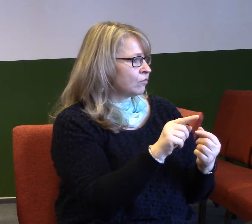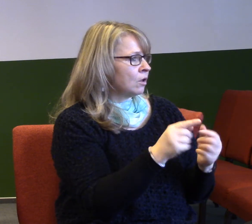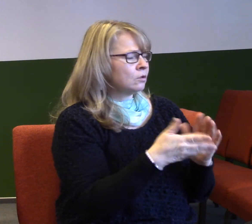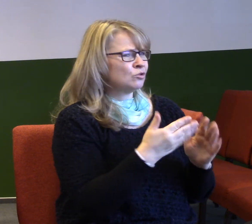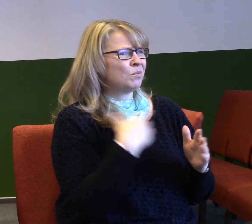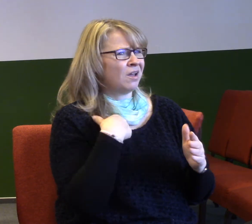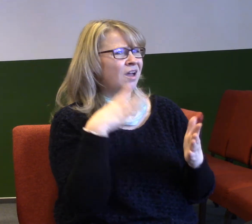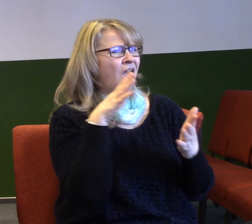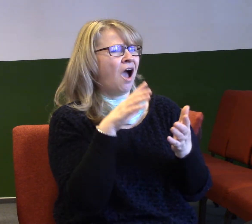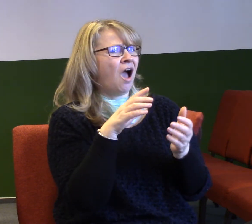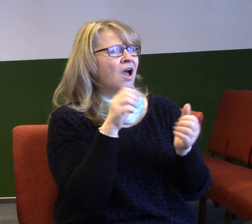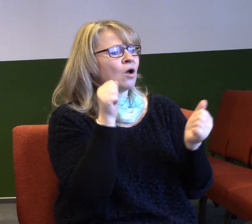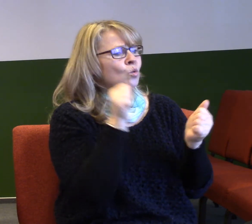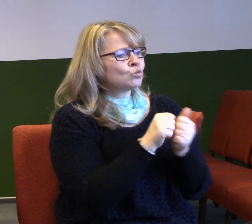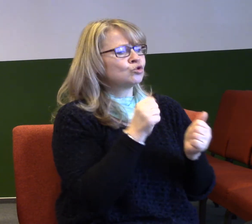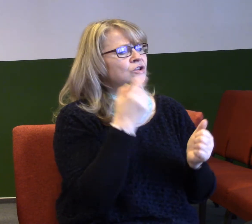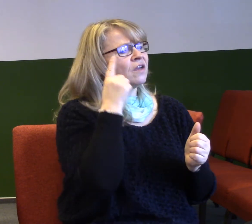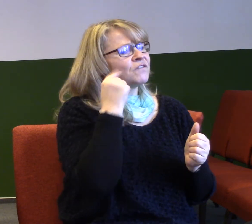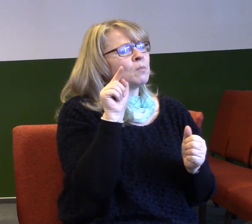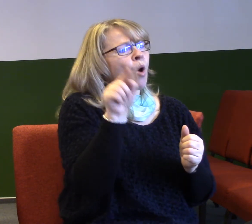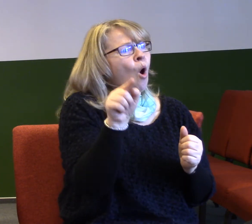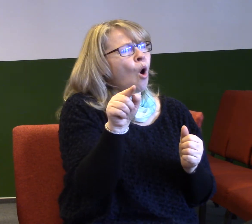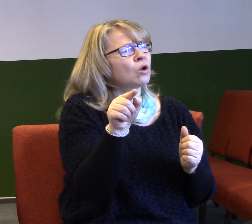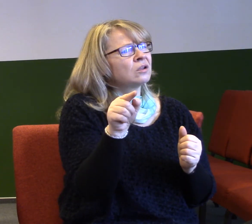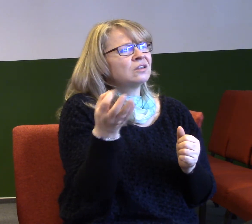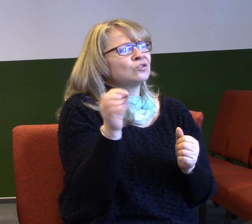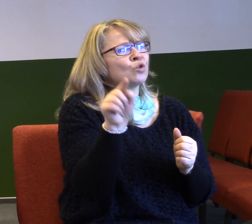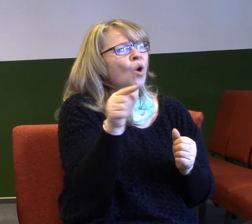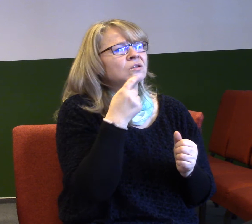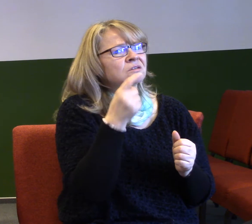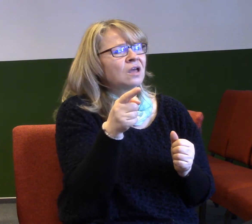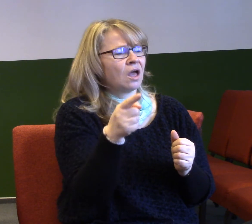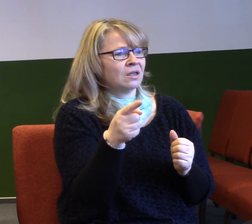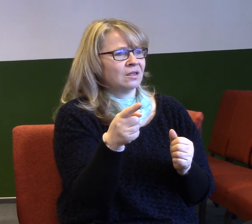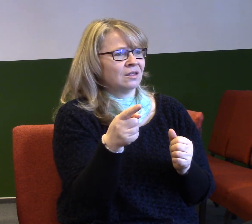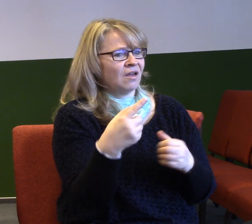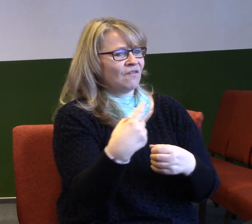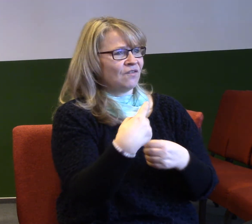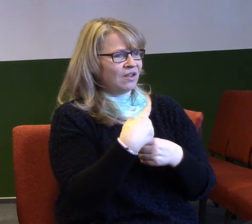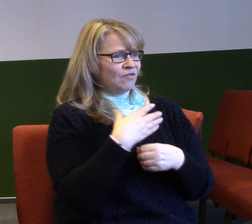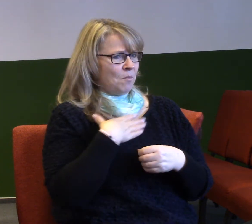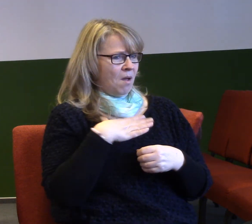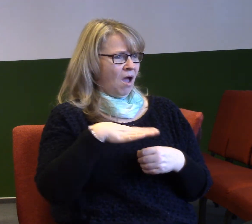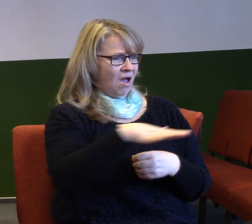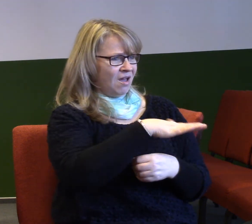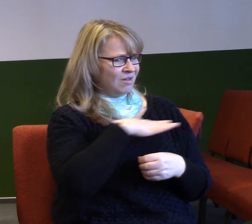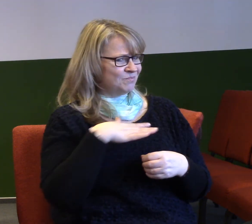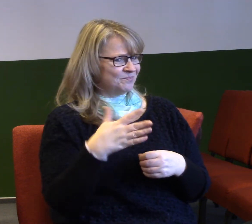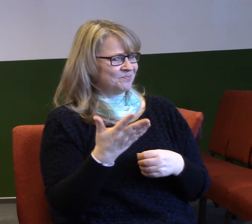nebo jsem si jistý, že motiv toho člověka je nějaký, ovlivňovali vždycky lidi. Ve starém zákoně